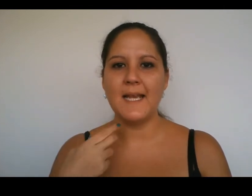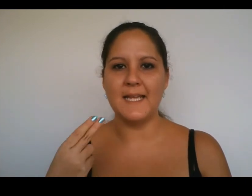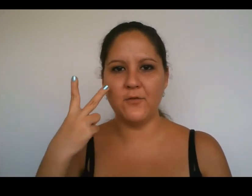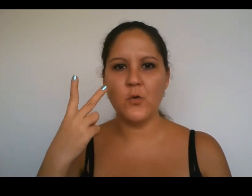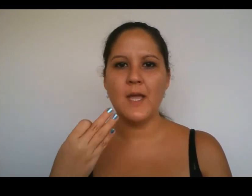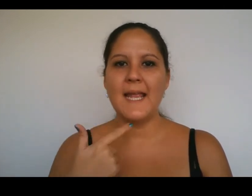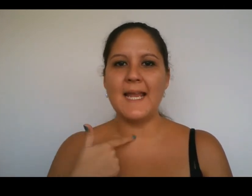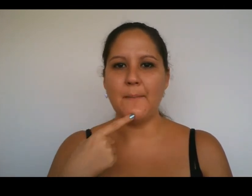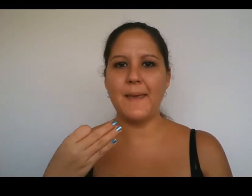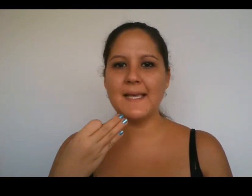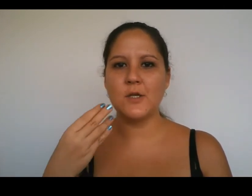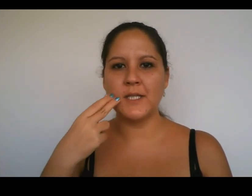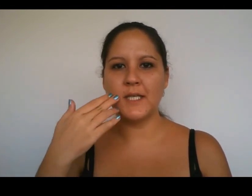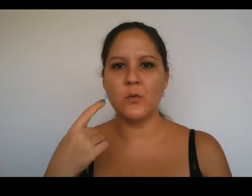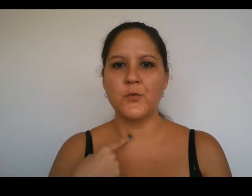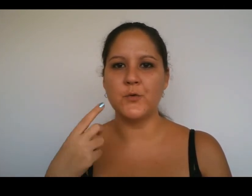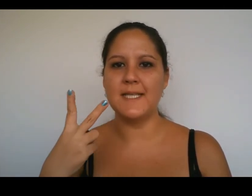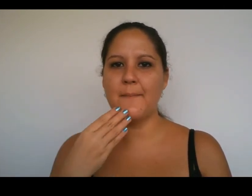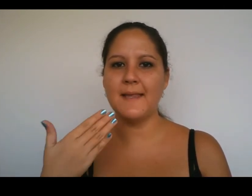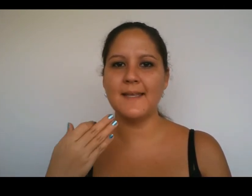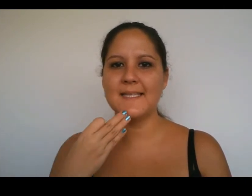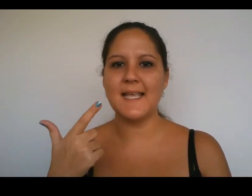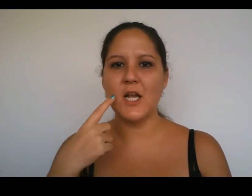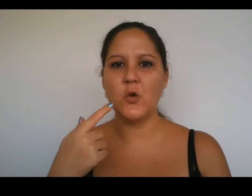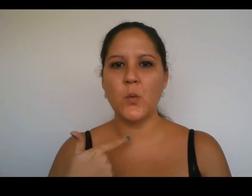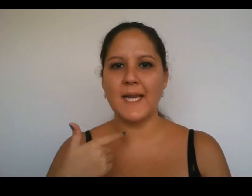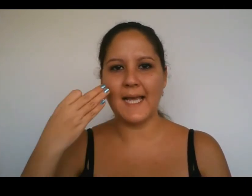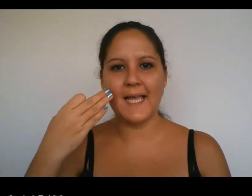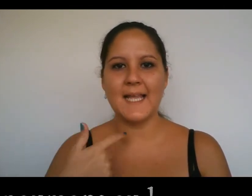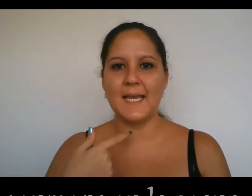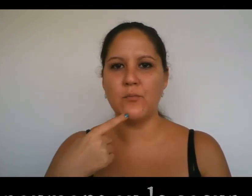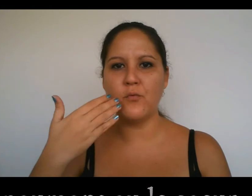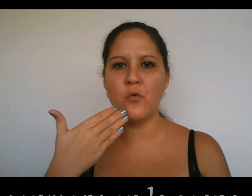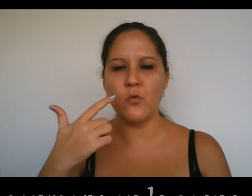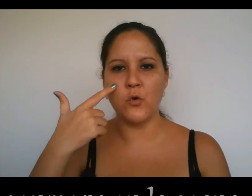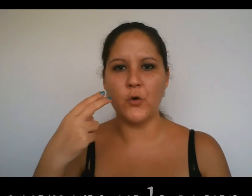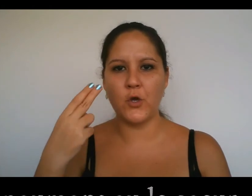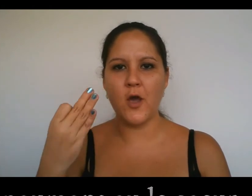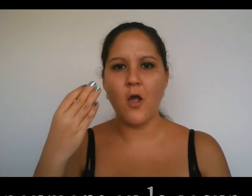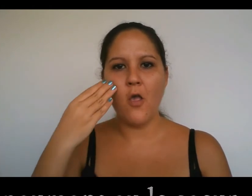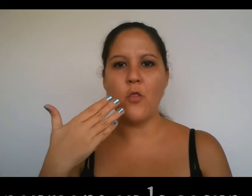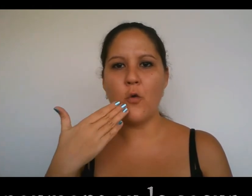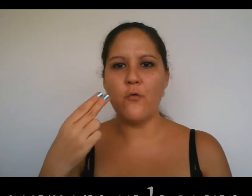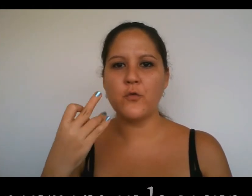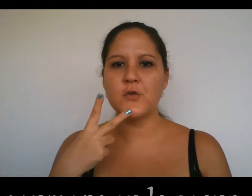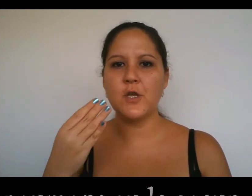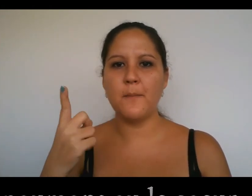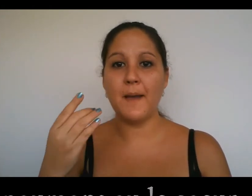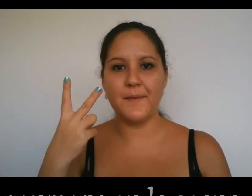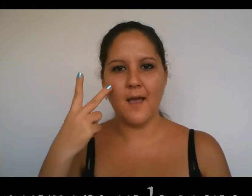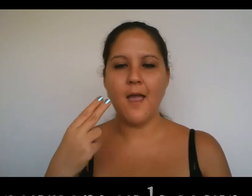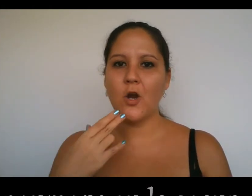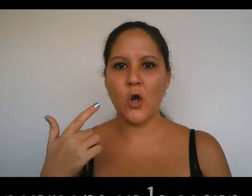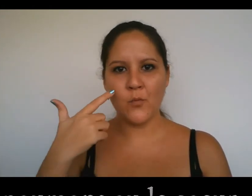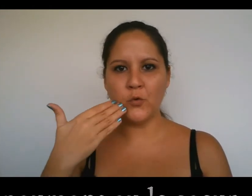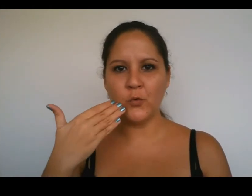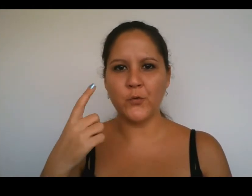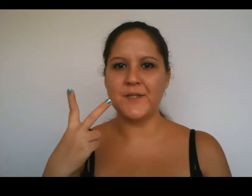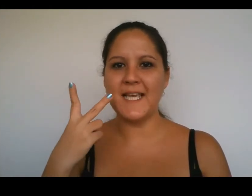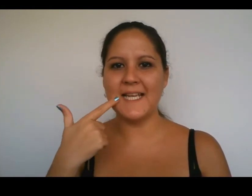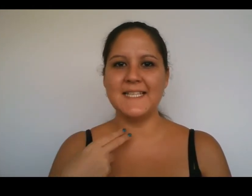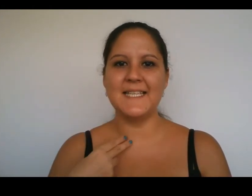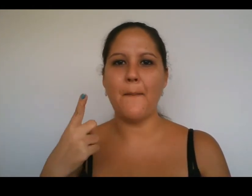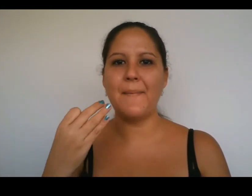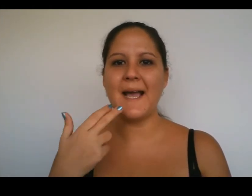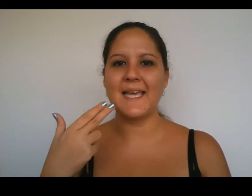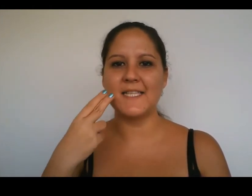vulnérables. Les vieux, les personnes qui ont du diabète, celles dont les reins, les poumons ou le cœur ne fonctionnent pas bien,